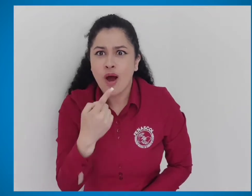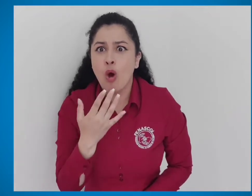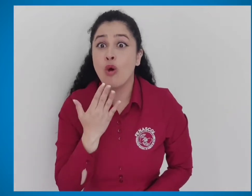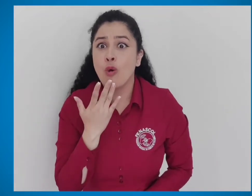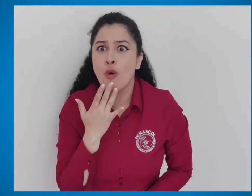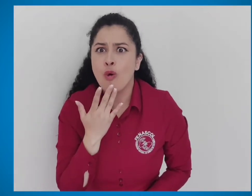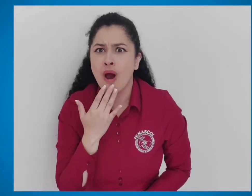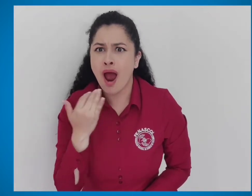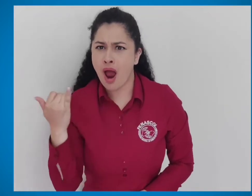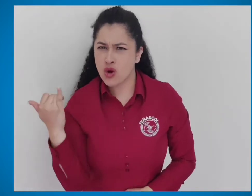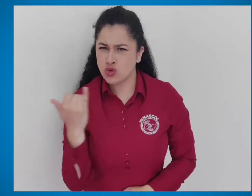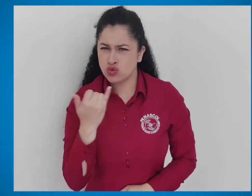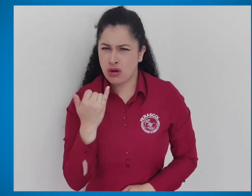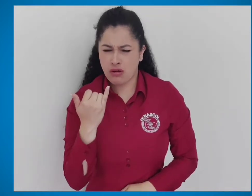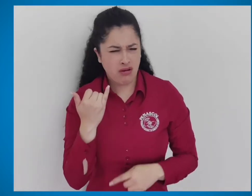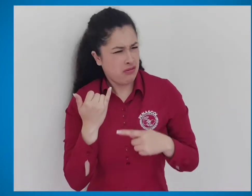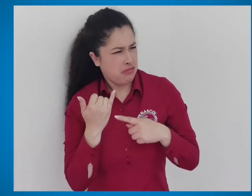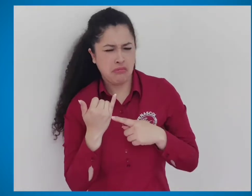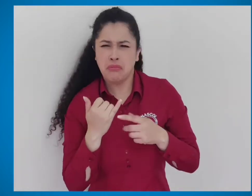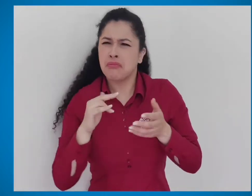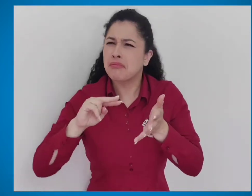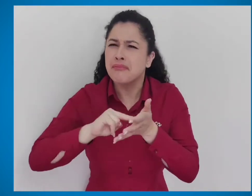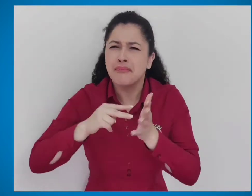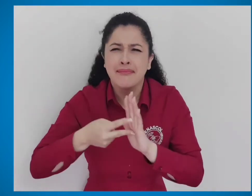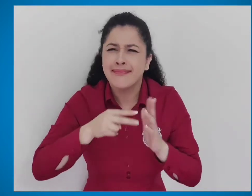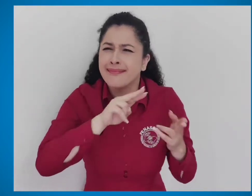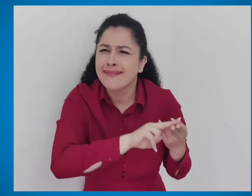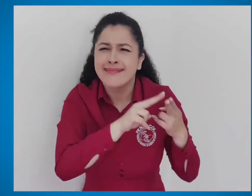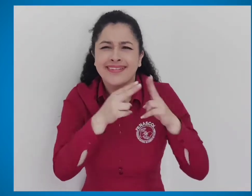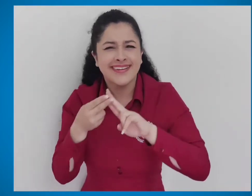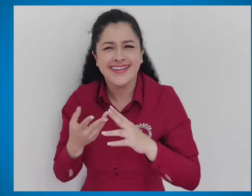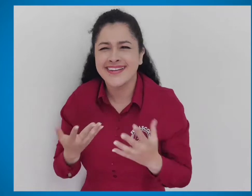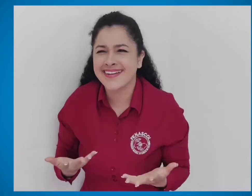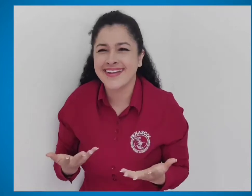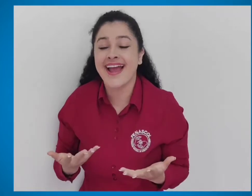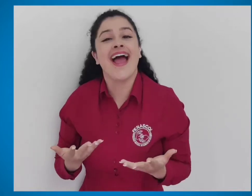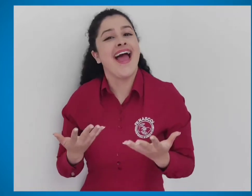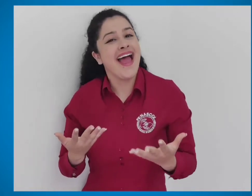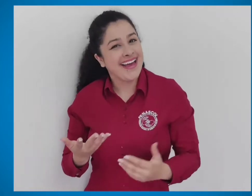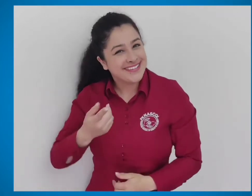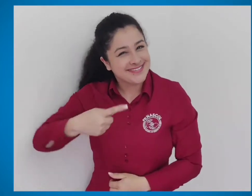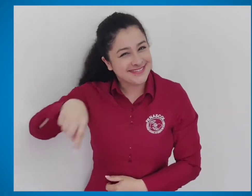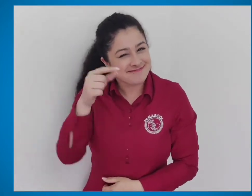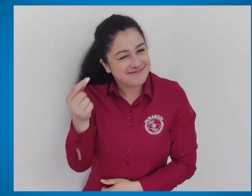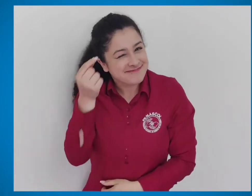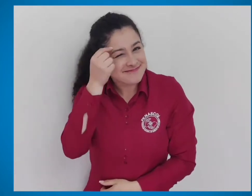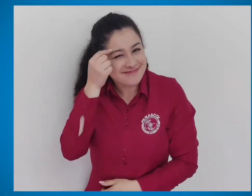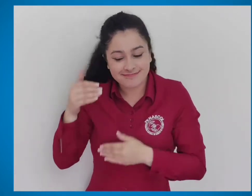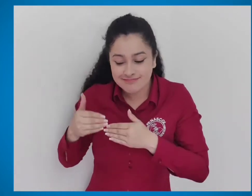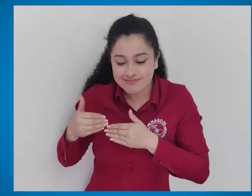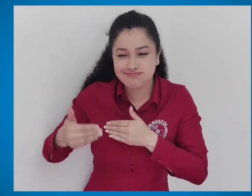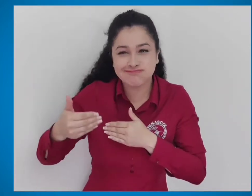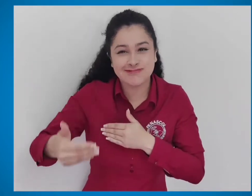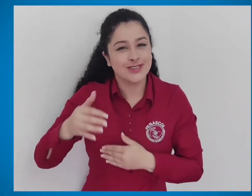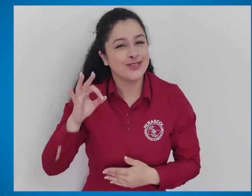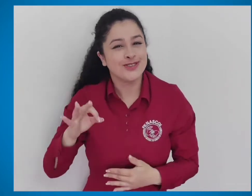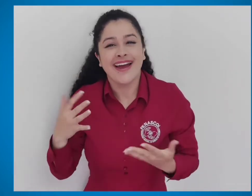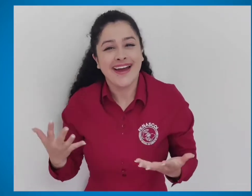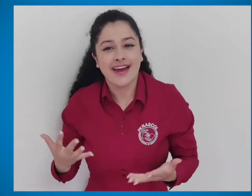De color azul, que simboliza la unidad que nos